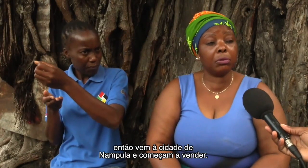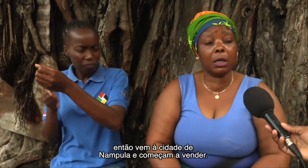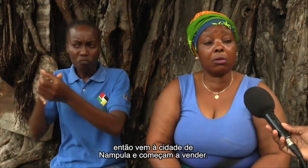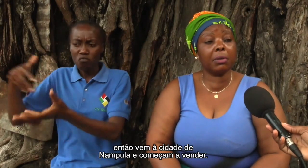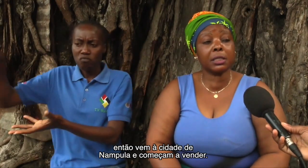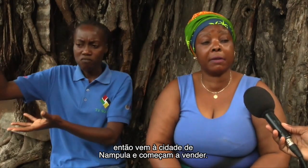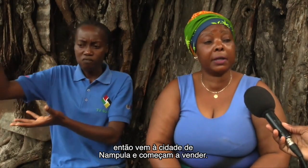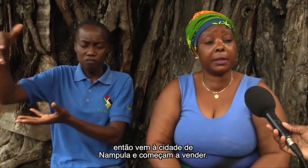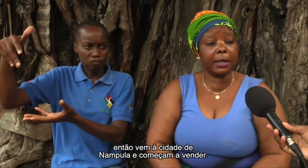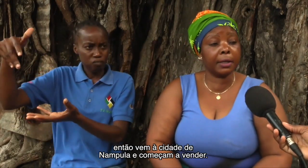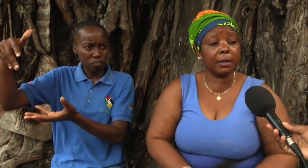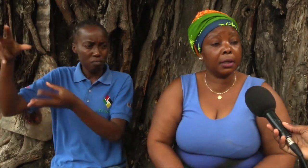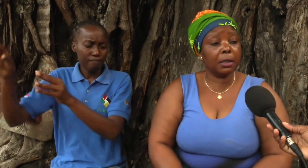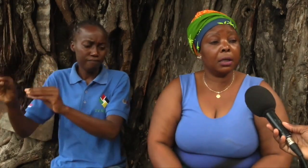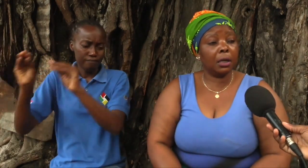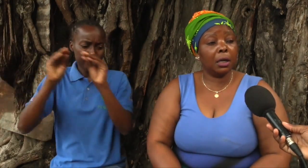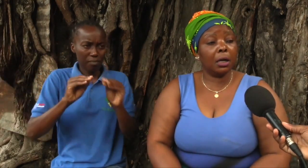Nampula, começa a vender.